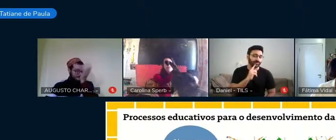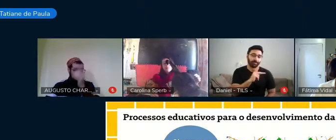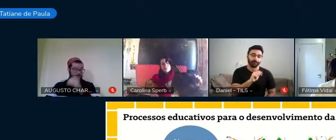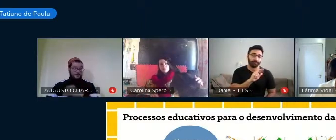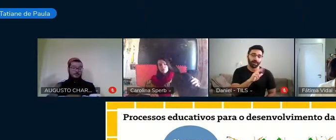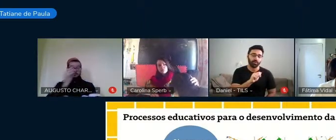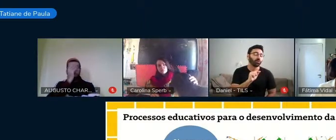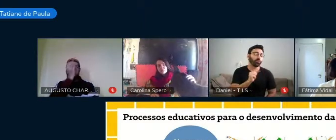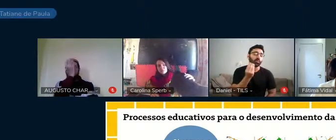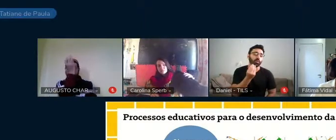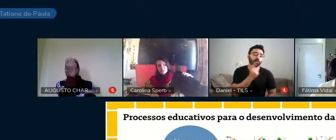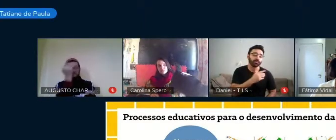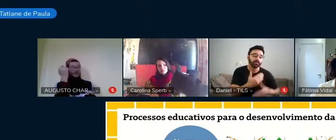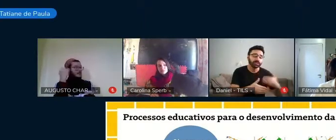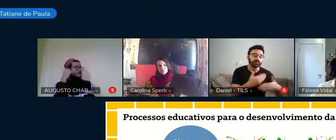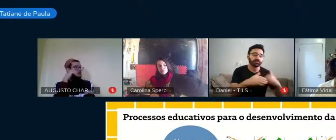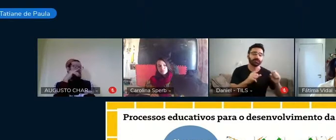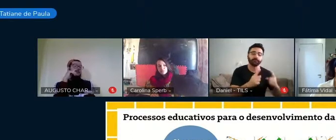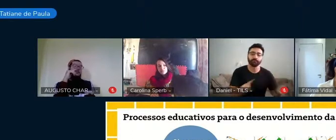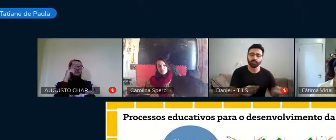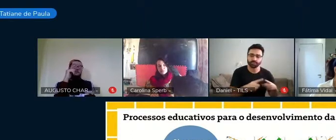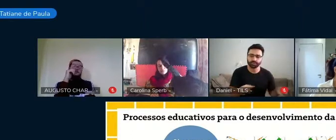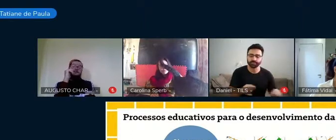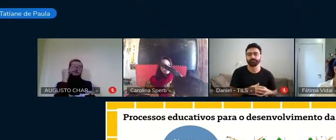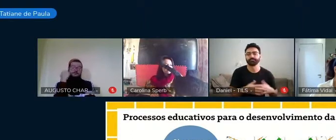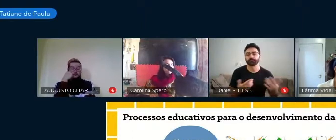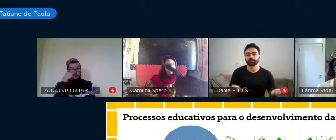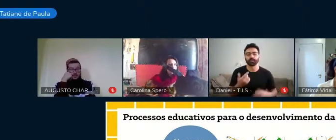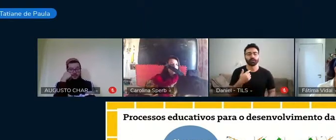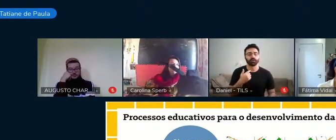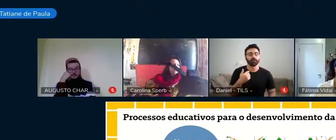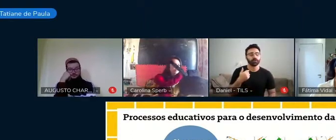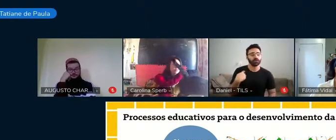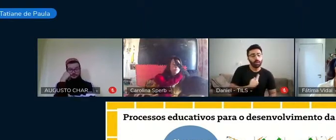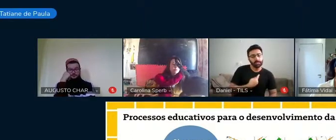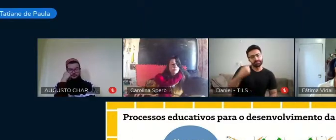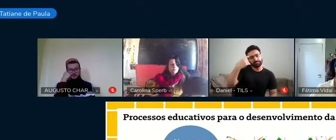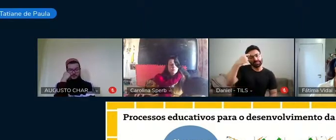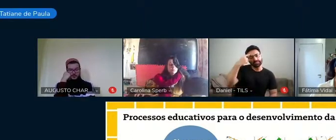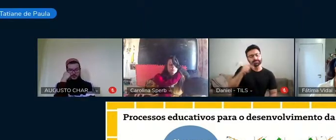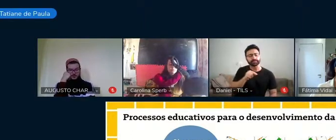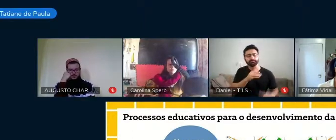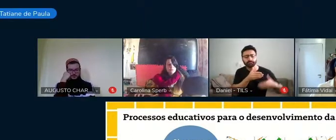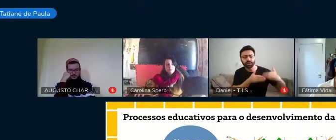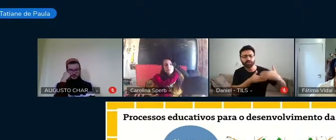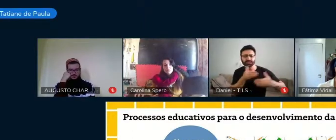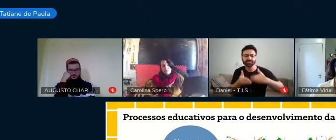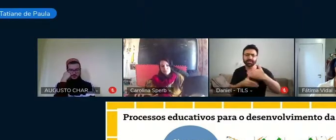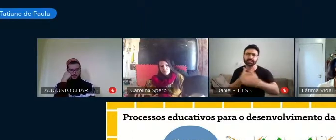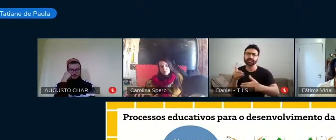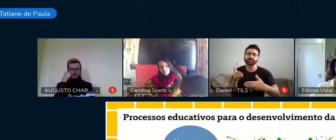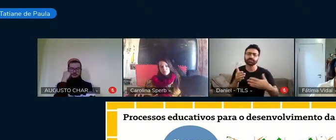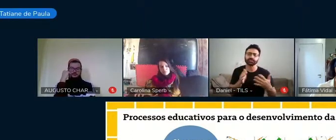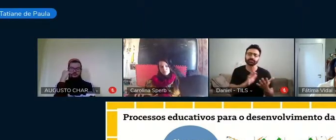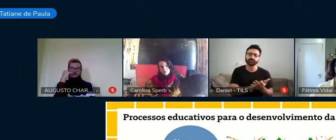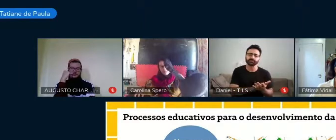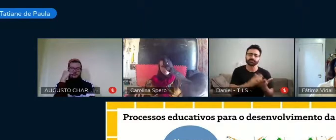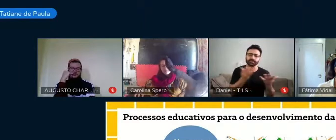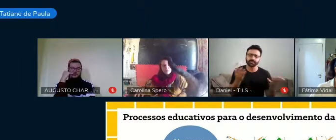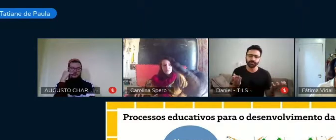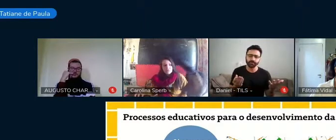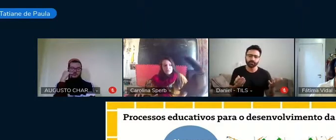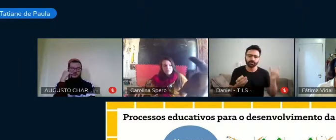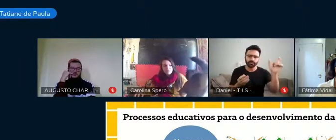desenvolvida. Então, quando a gente pensava nesses processos, a gente oportunizava que ela